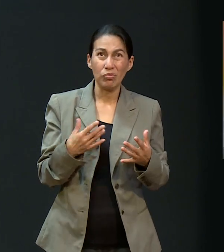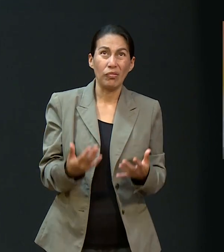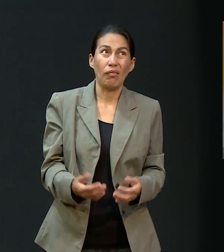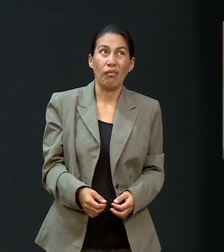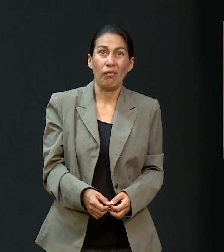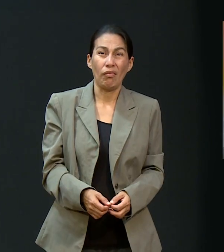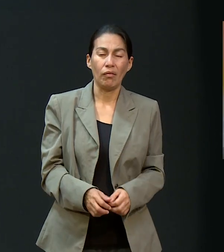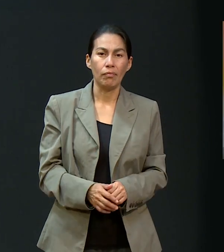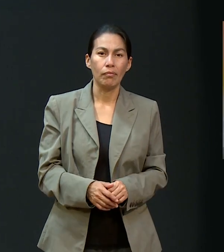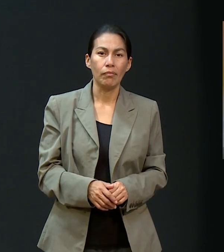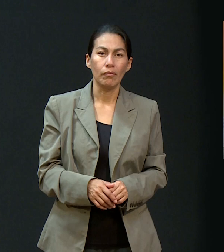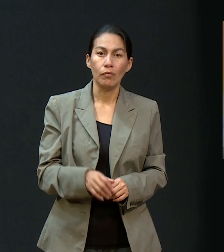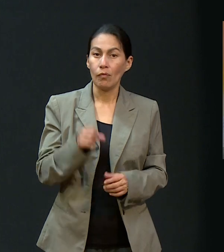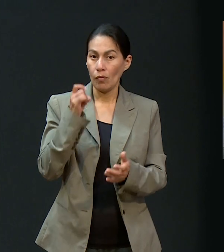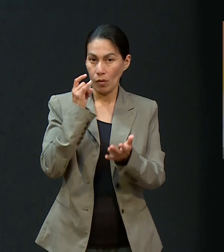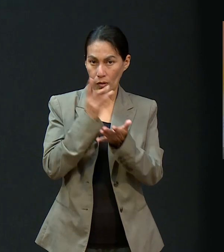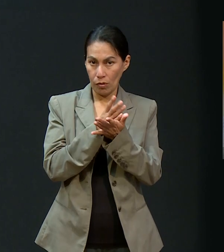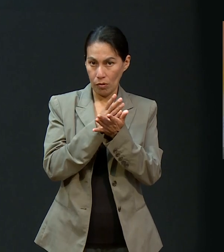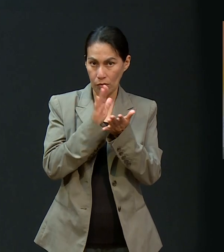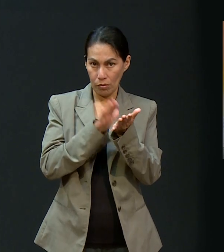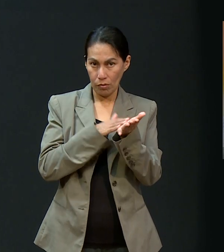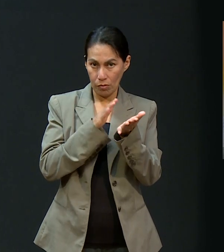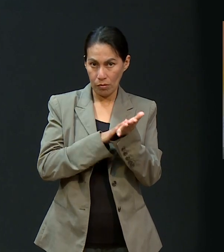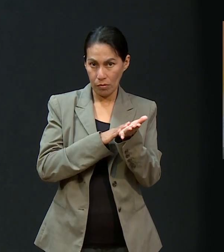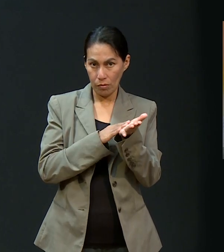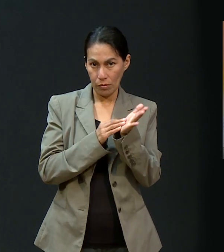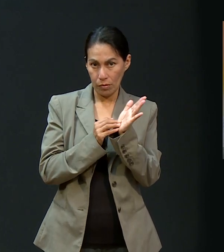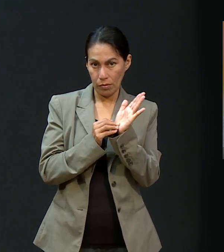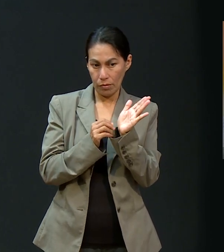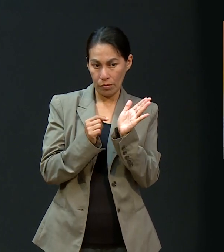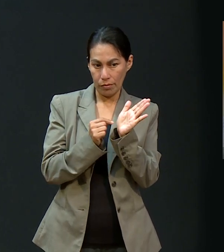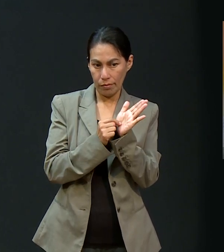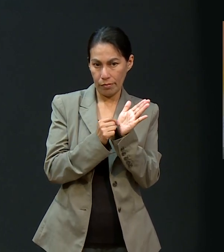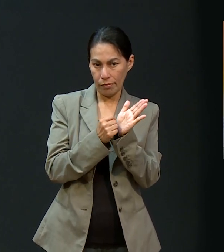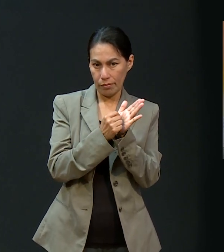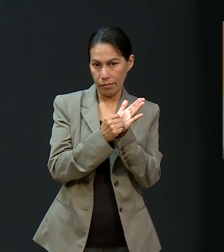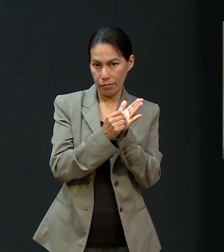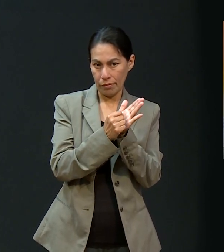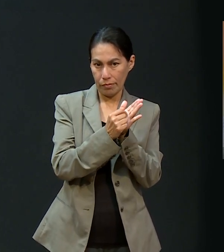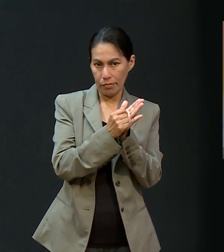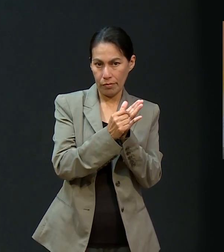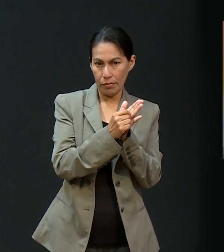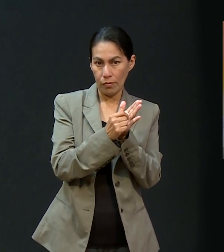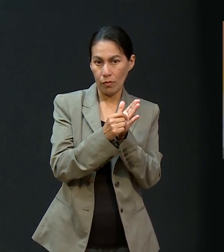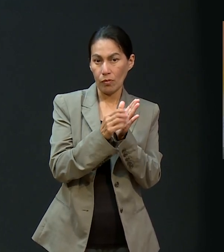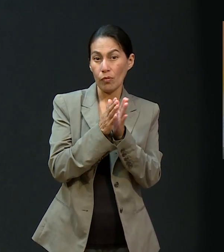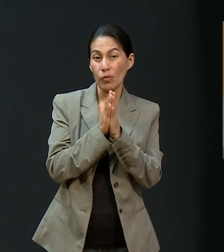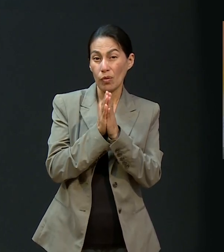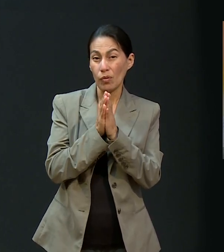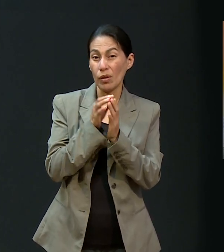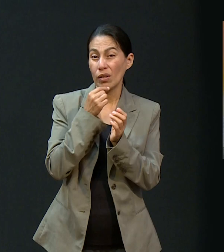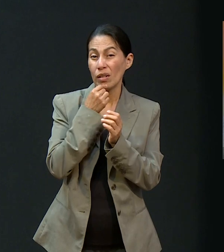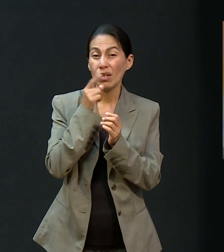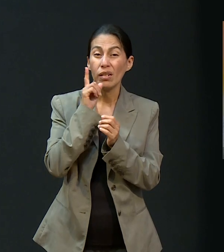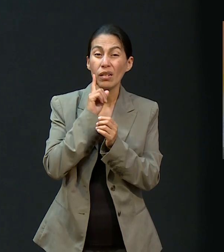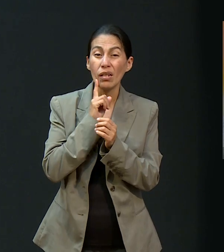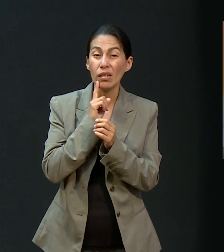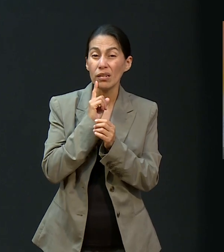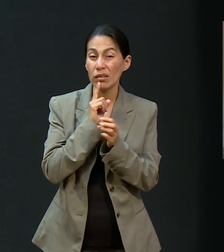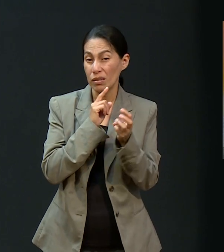Y solamente agarró una notita y le puso a mi papá, cuida muy bien a las niñas. Y ya, y estuvo